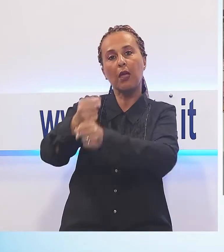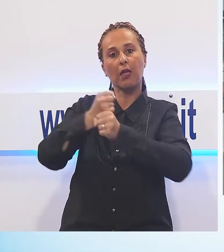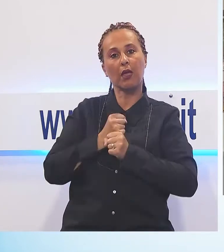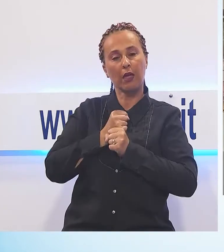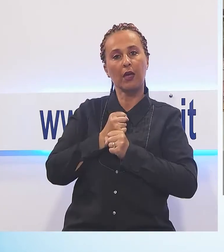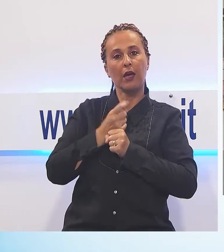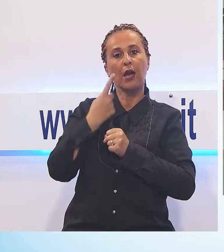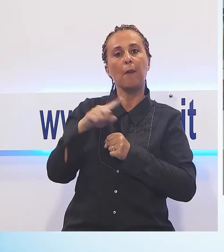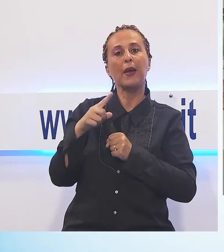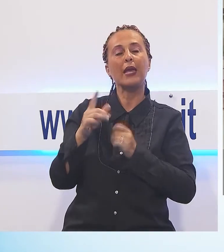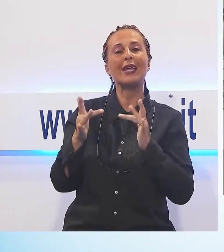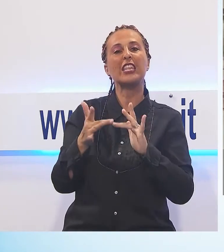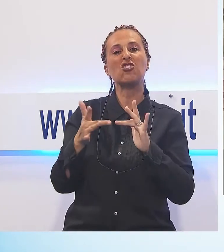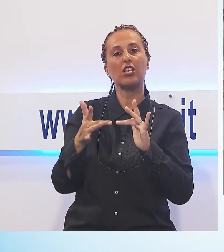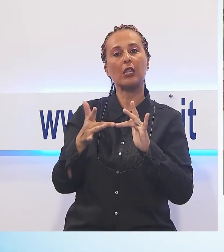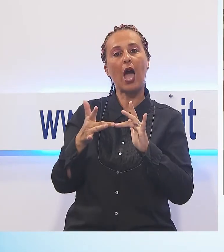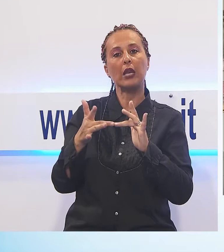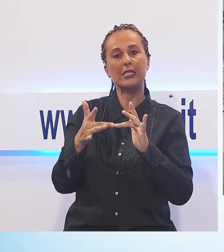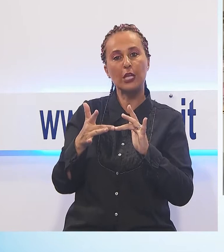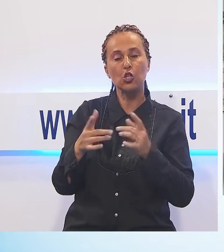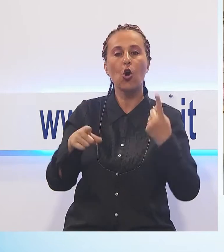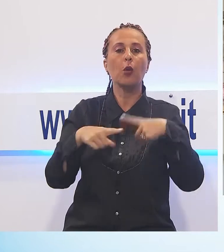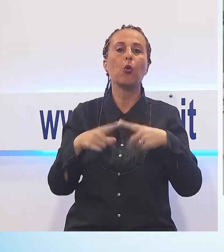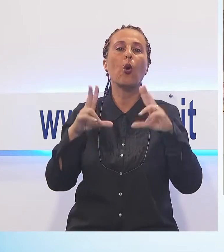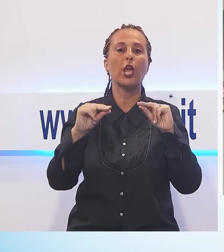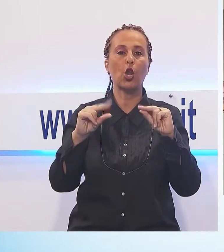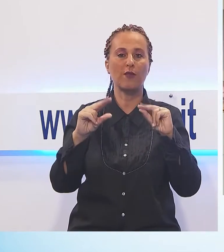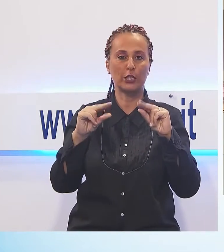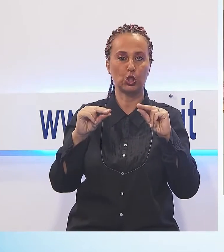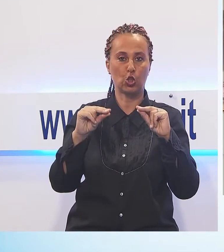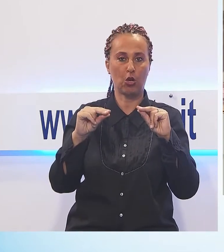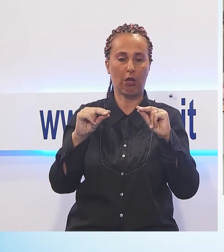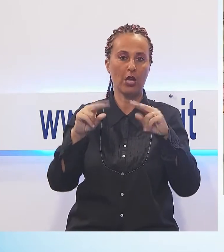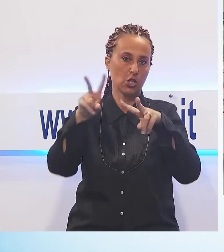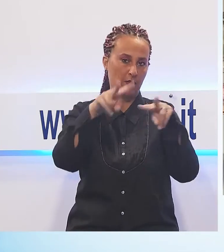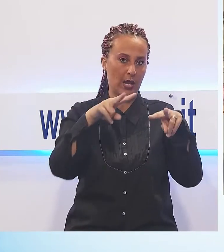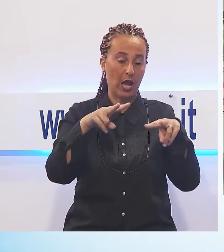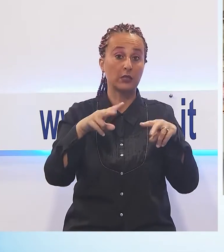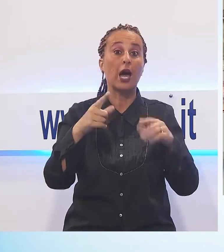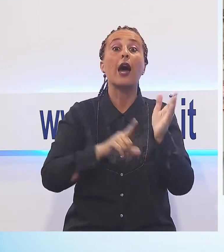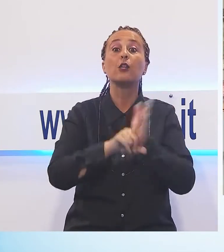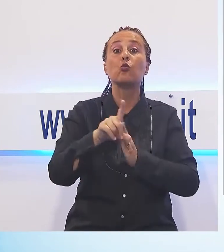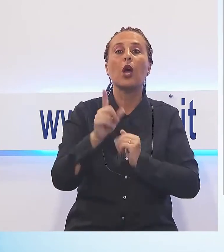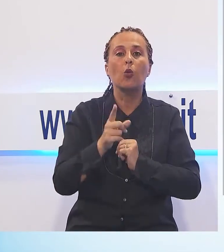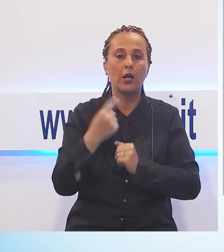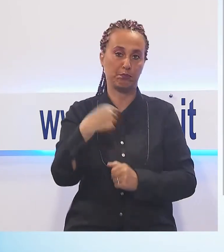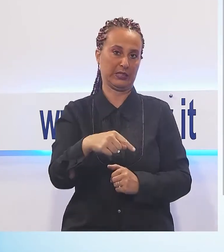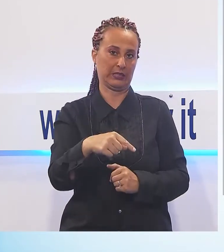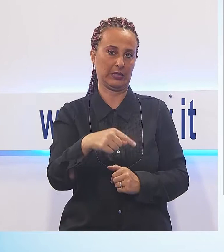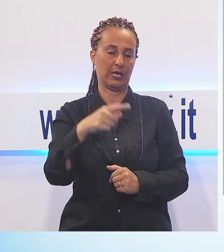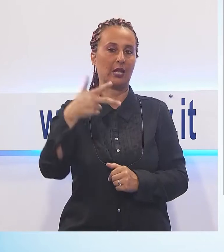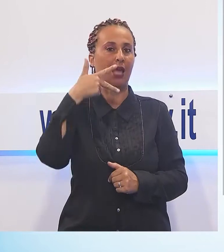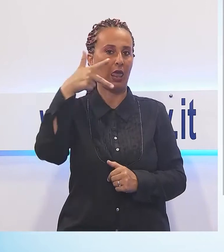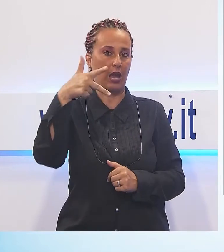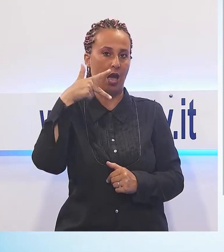digitalizzazione e dell'innovazione ed ecco il nostro primo risultato. Telecamere con un sistema di video sorveglianza dinamico, flessibile